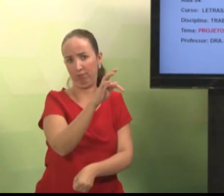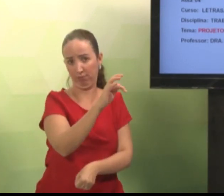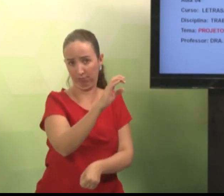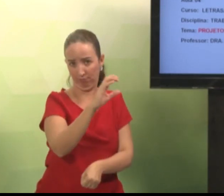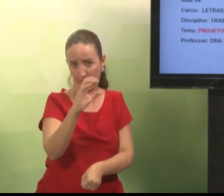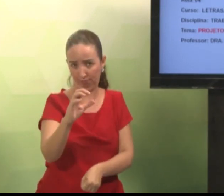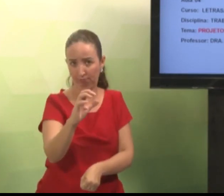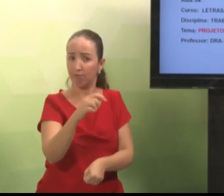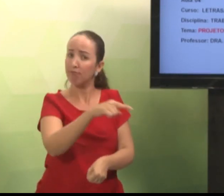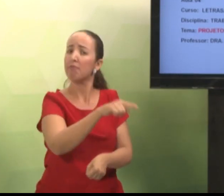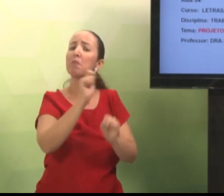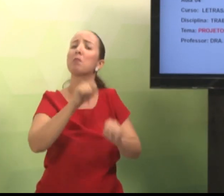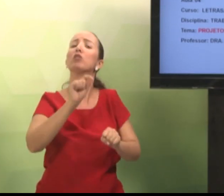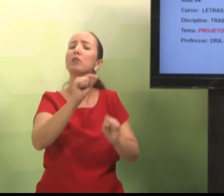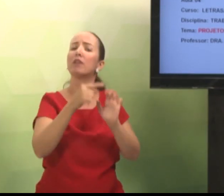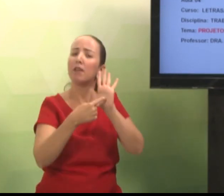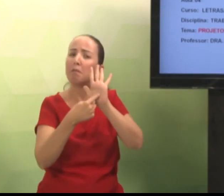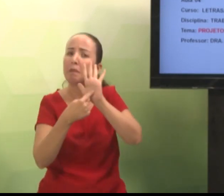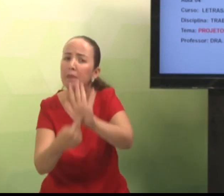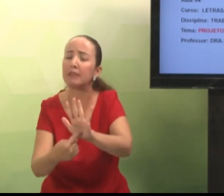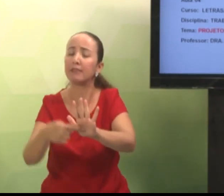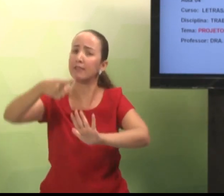tempo nessa organização do TCC.